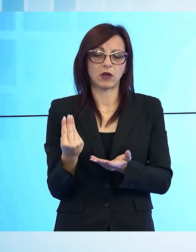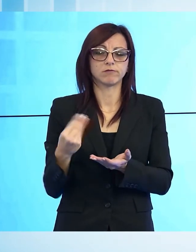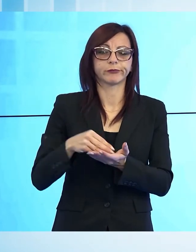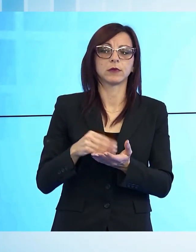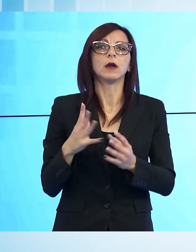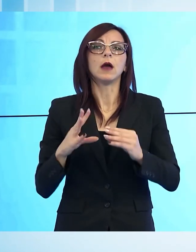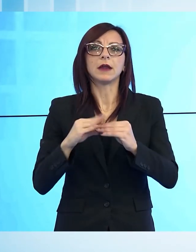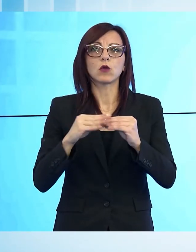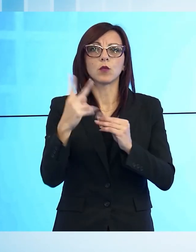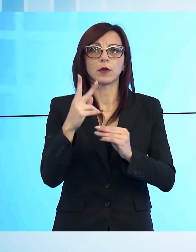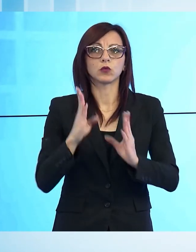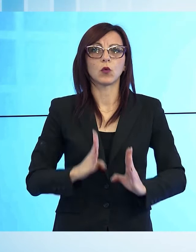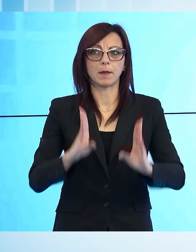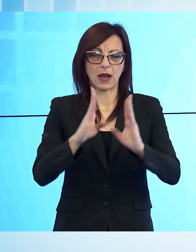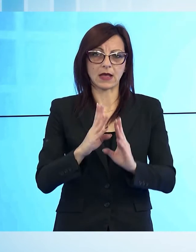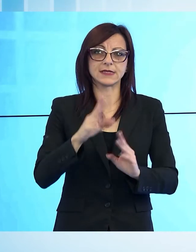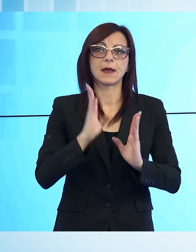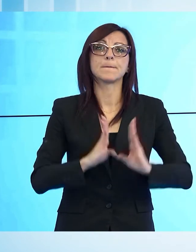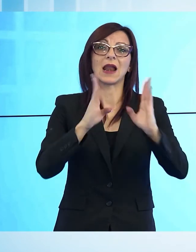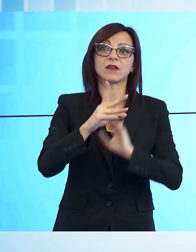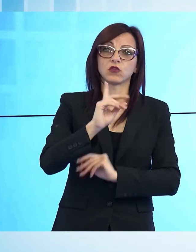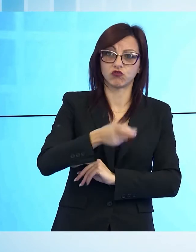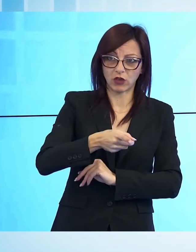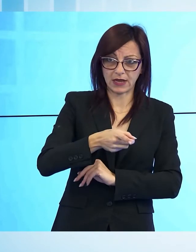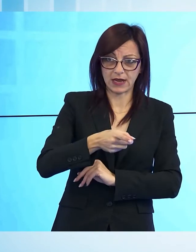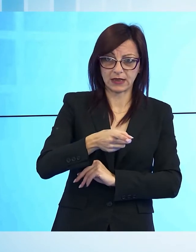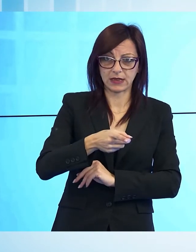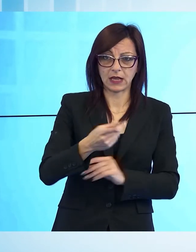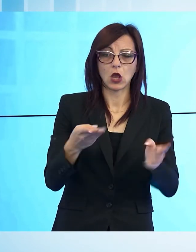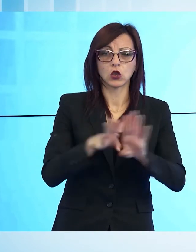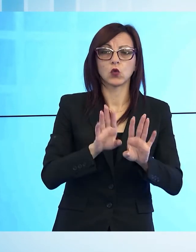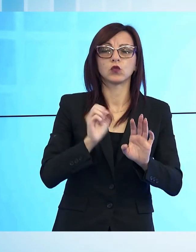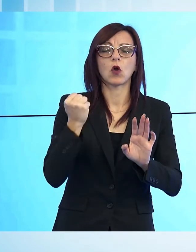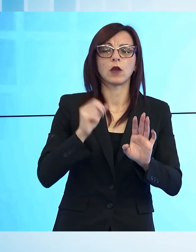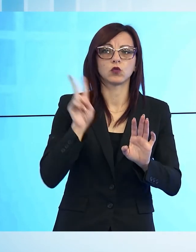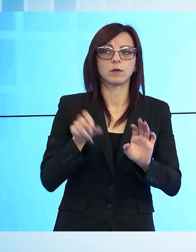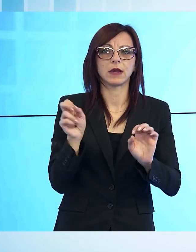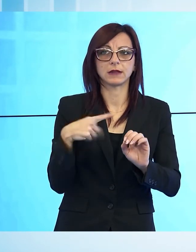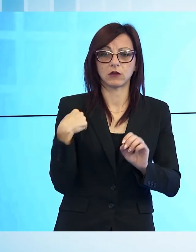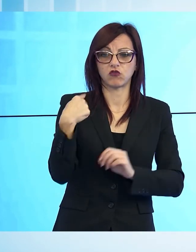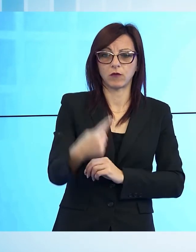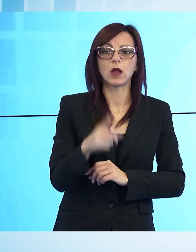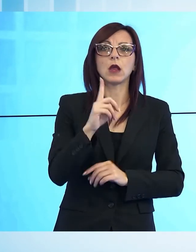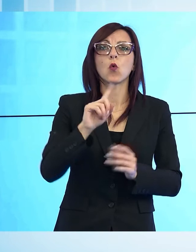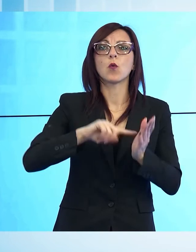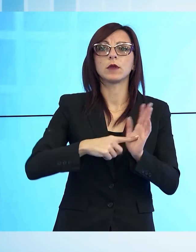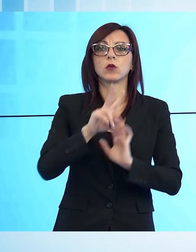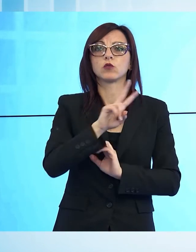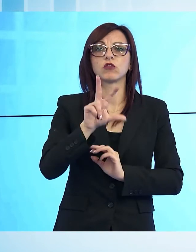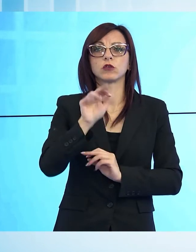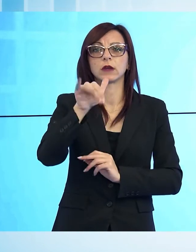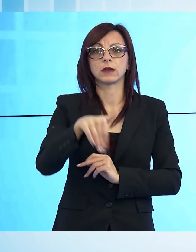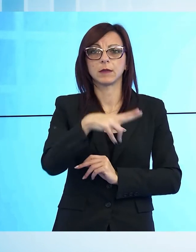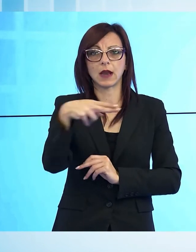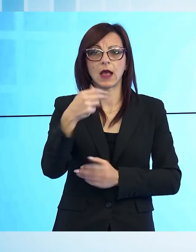chiuso dal 2013 e che ospitava uffici comunali e biblioteca. Qui verranno investiti 1 milione e 320 mila euro. Recupero dal punto di